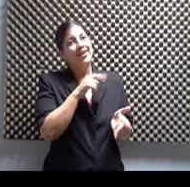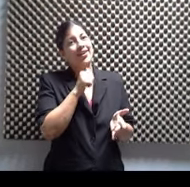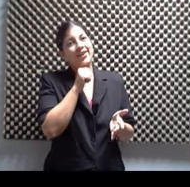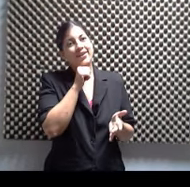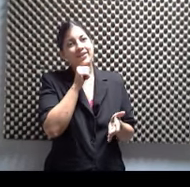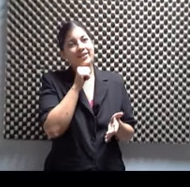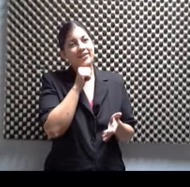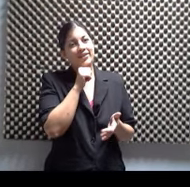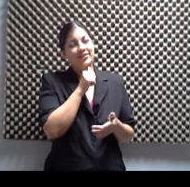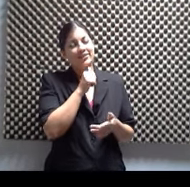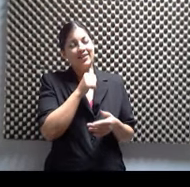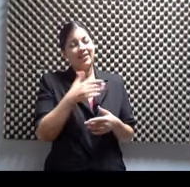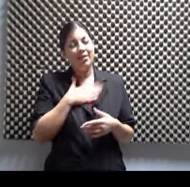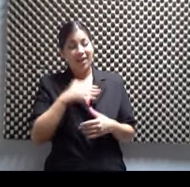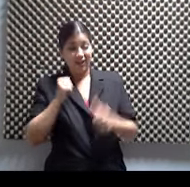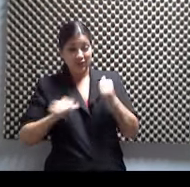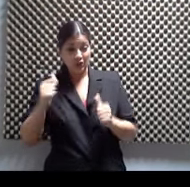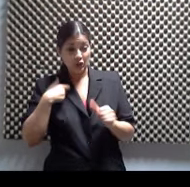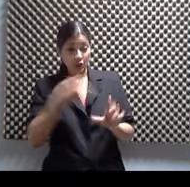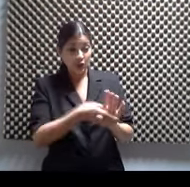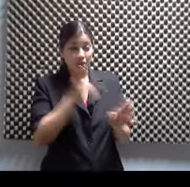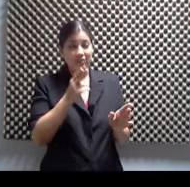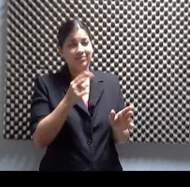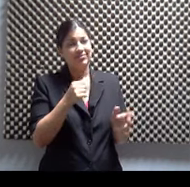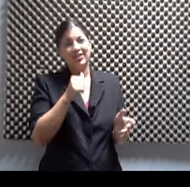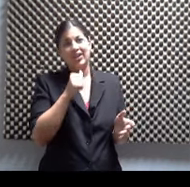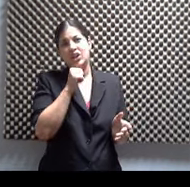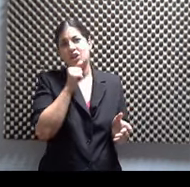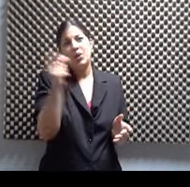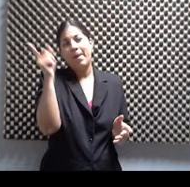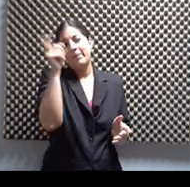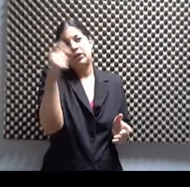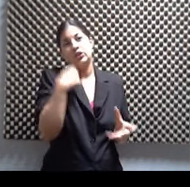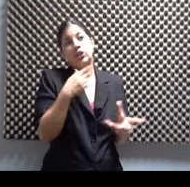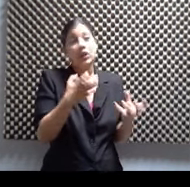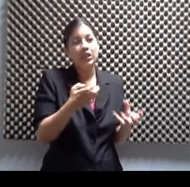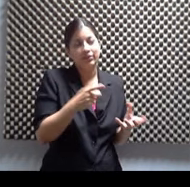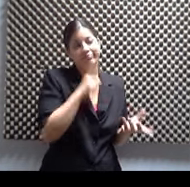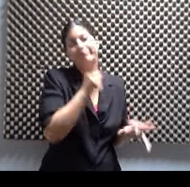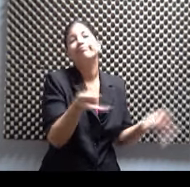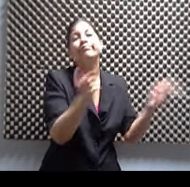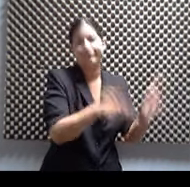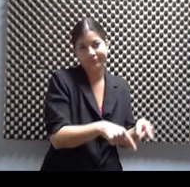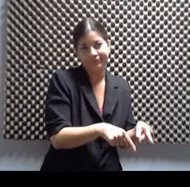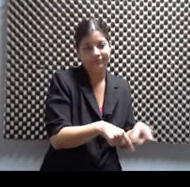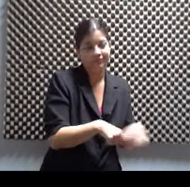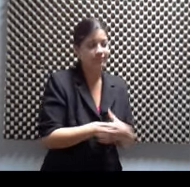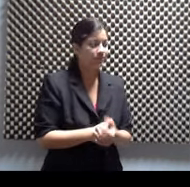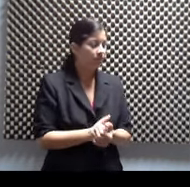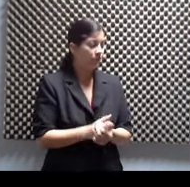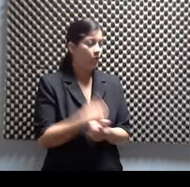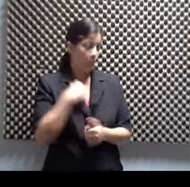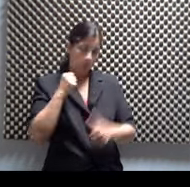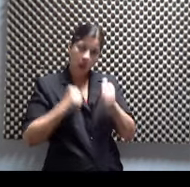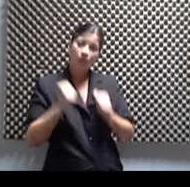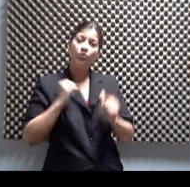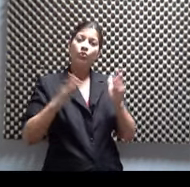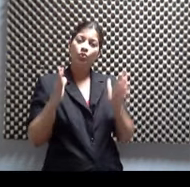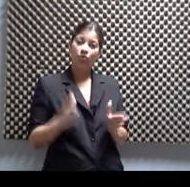dejado la actuación. Vamos a decir, uno no deja de ser, uno deja de hacer, ¿verdad? Yo no he dejado de ser actor, lo que yo dejé fue de audicionar.